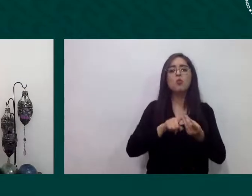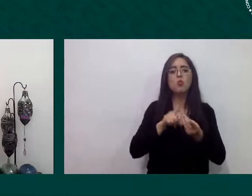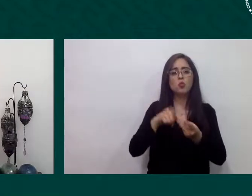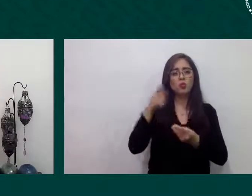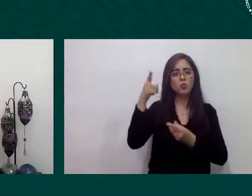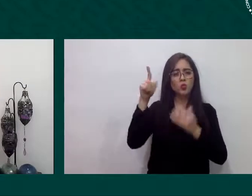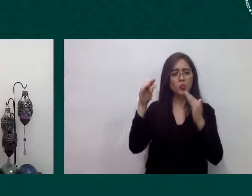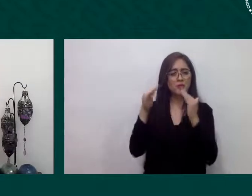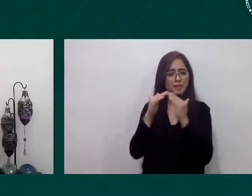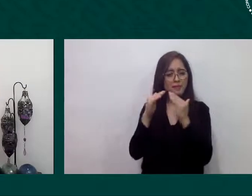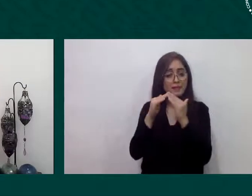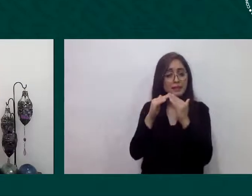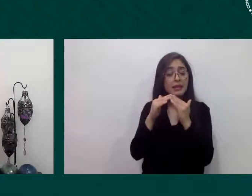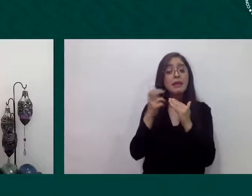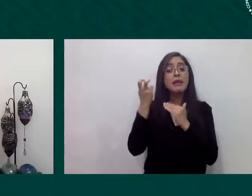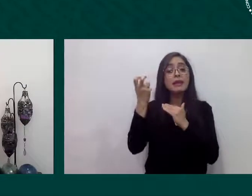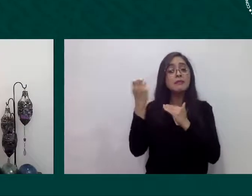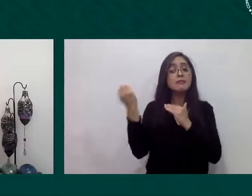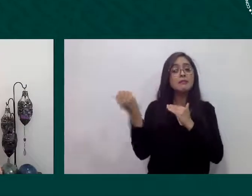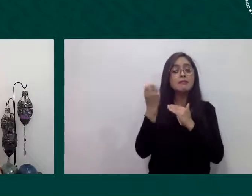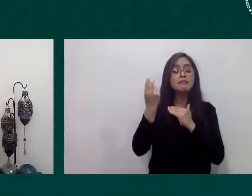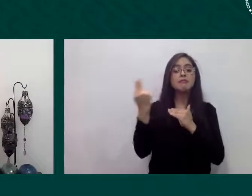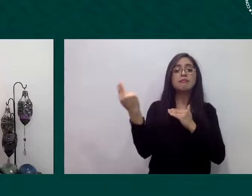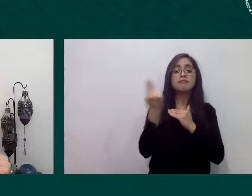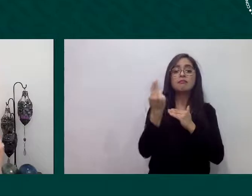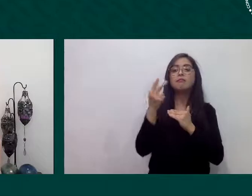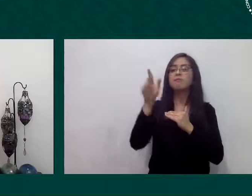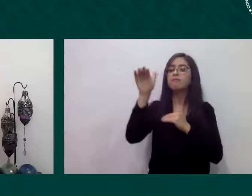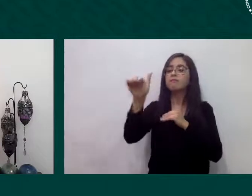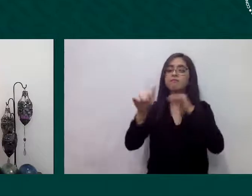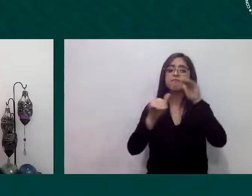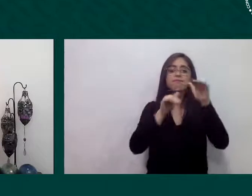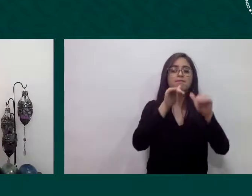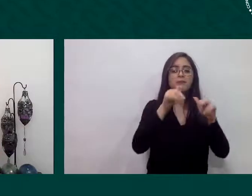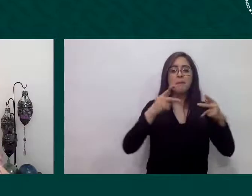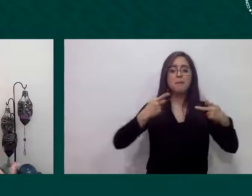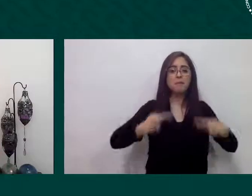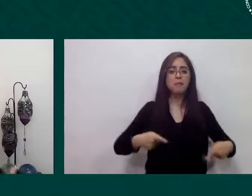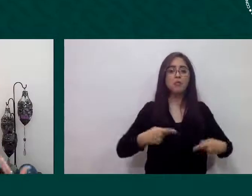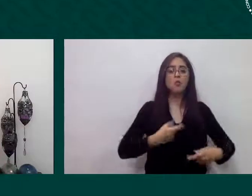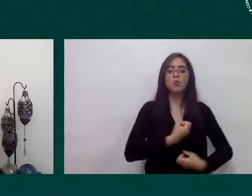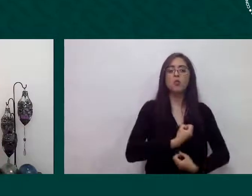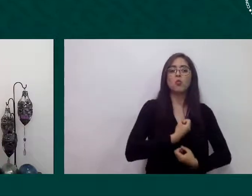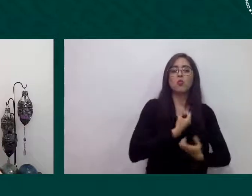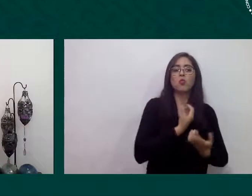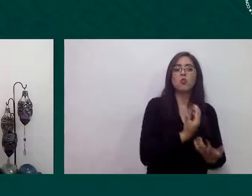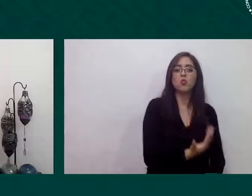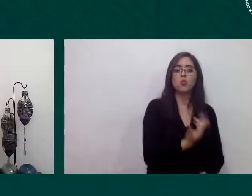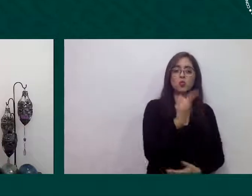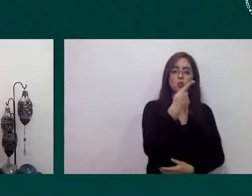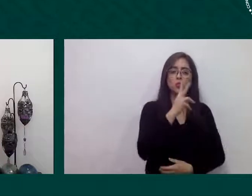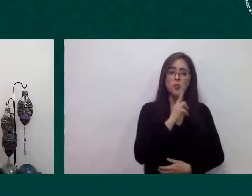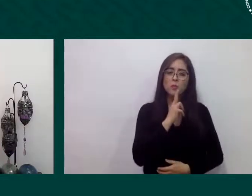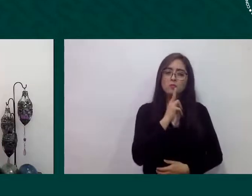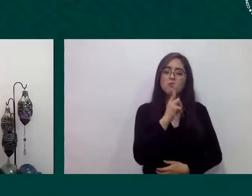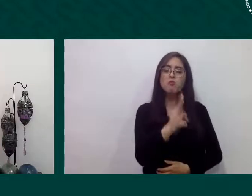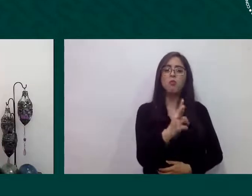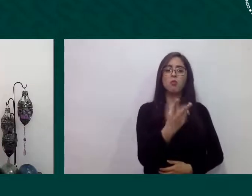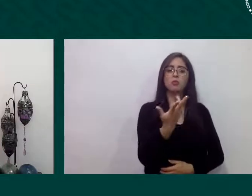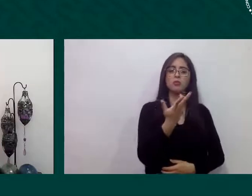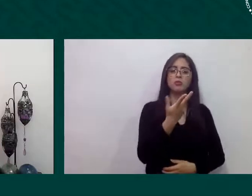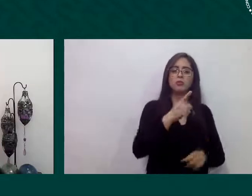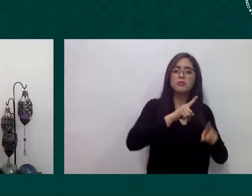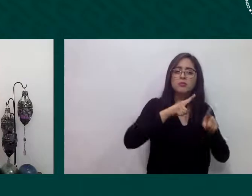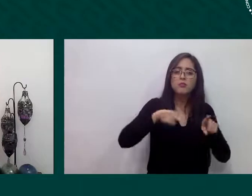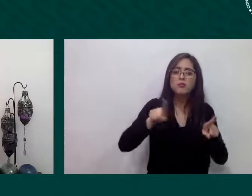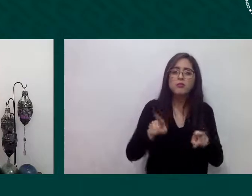compartieron sus voces sus poemas sus canciones su música bailes gastronomía y que justo pudieran